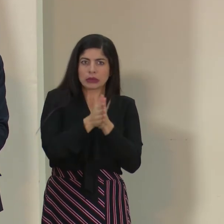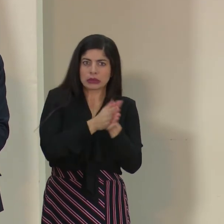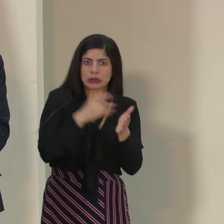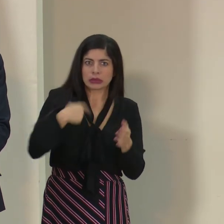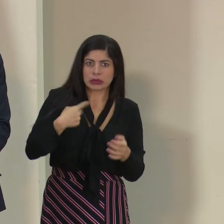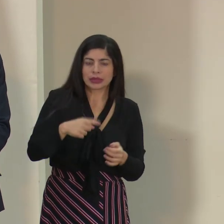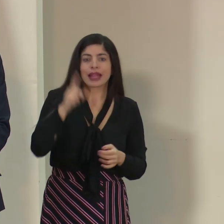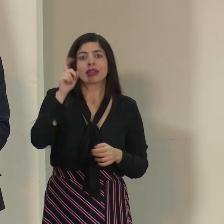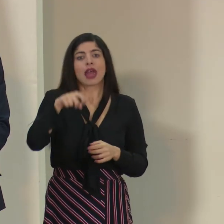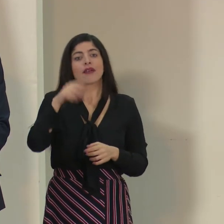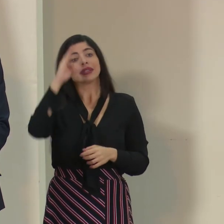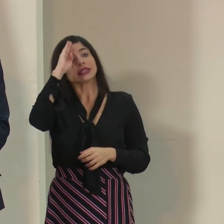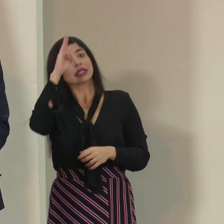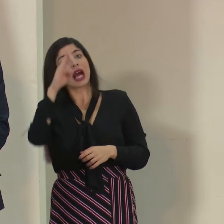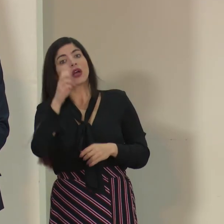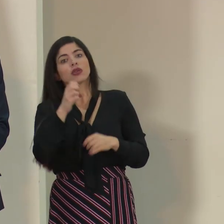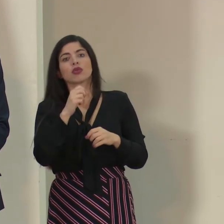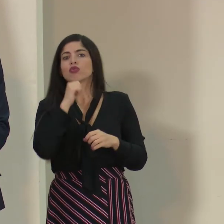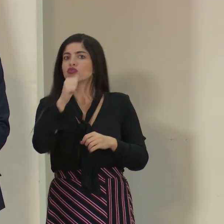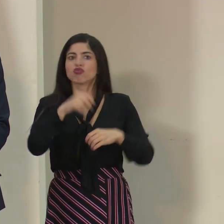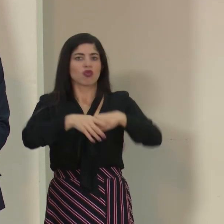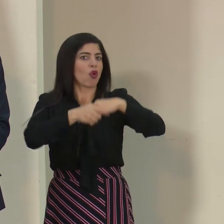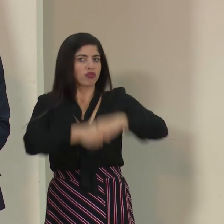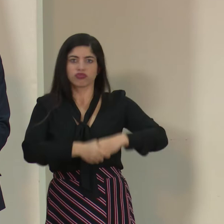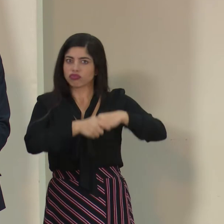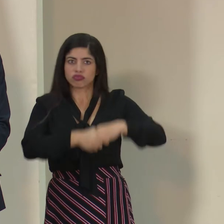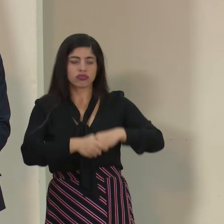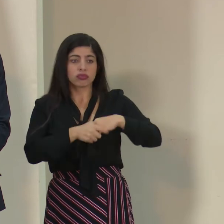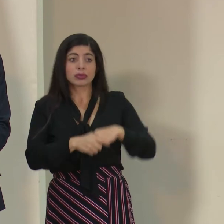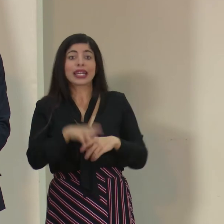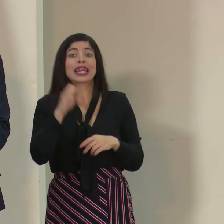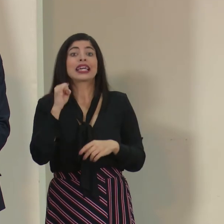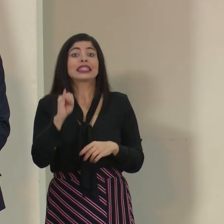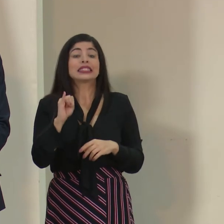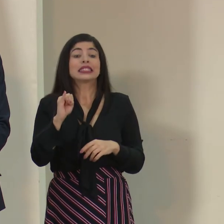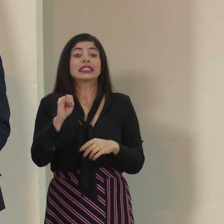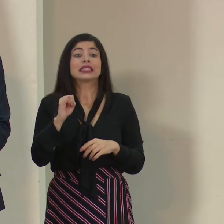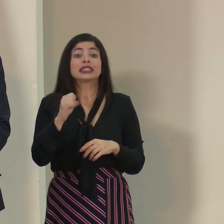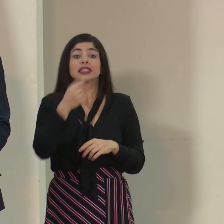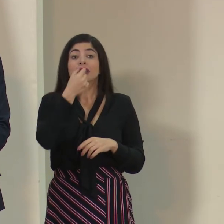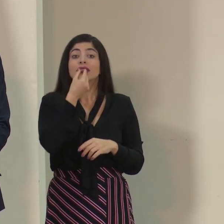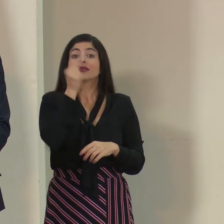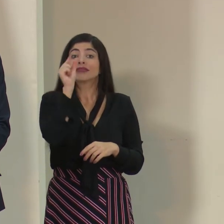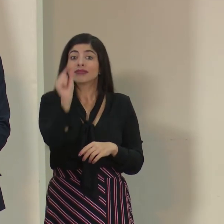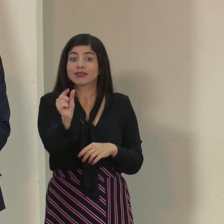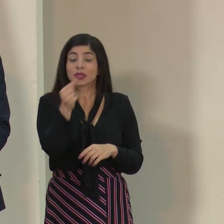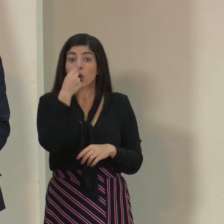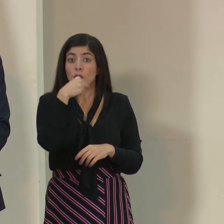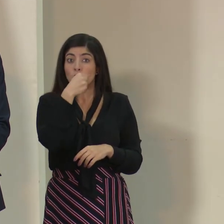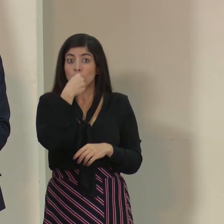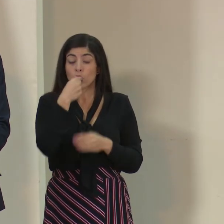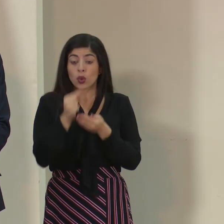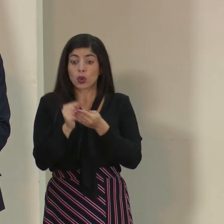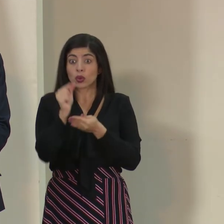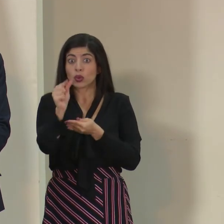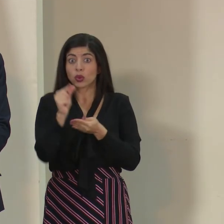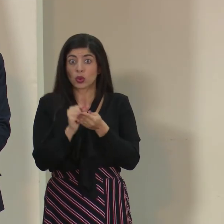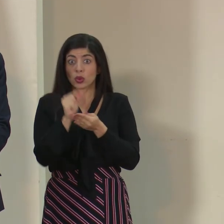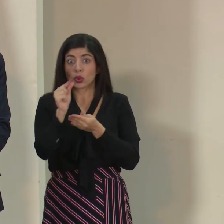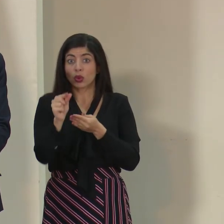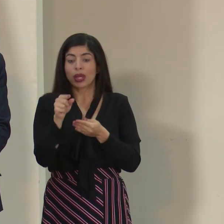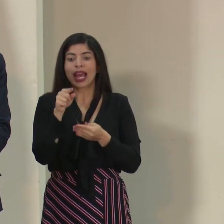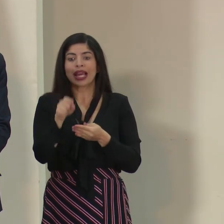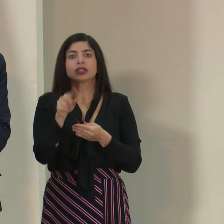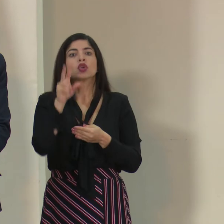que deben saludarse sin estrechar la mano. Y en el caso, por ejemplo, cuando se entrega la hostia en el momento de la comunión, que esto no